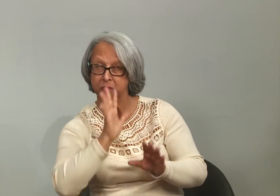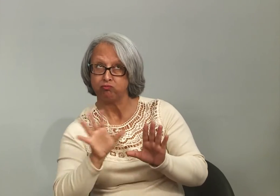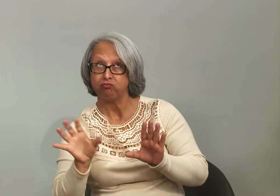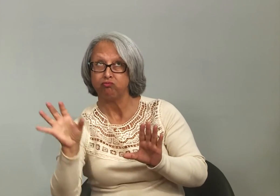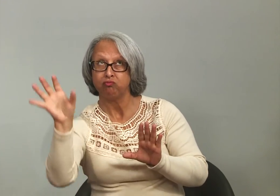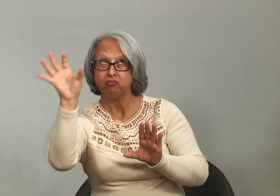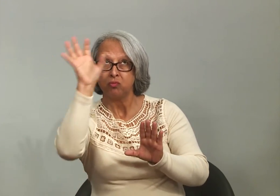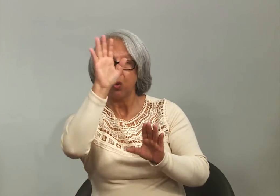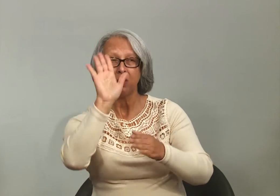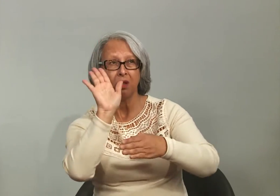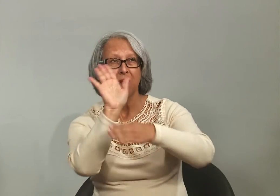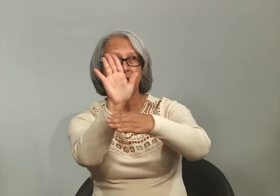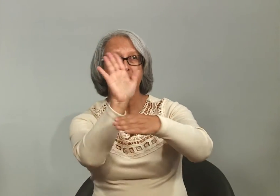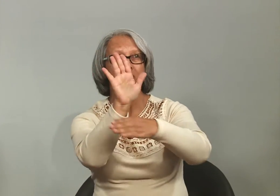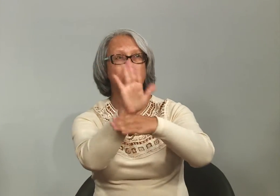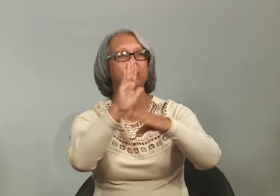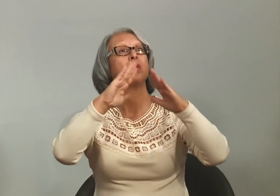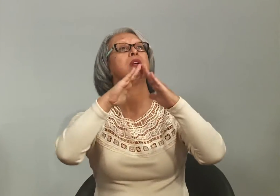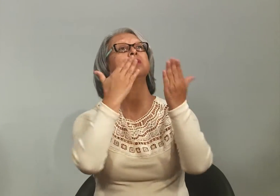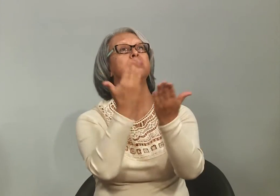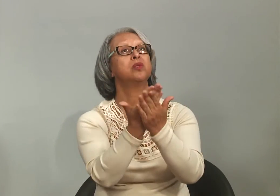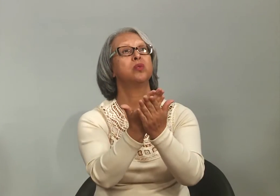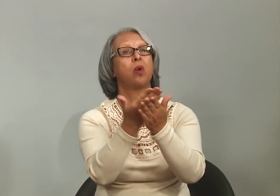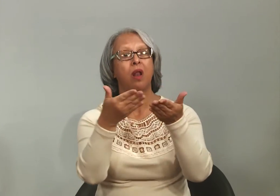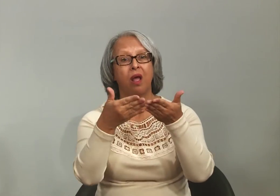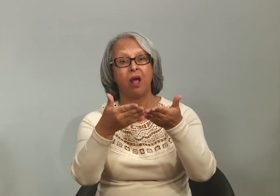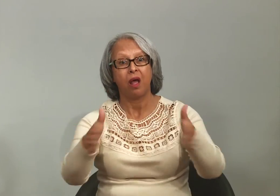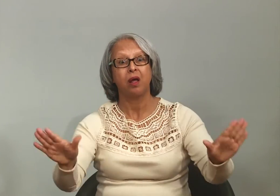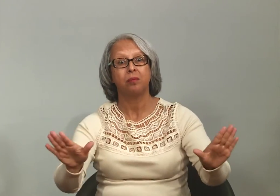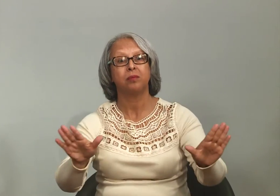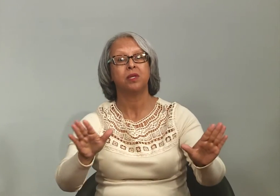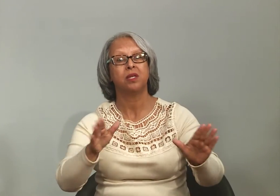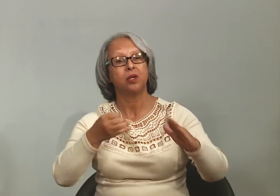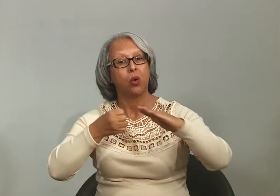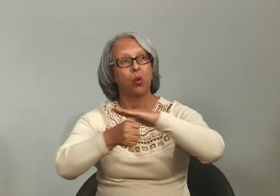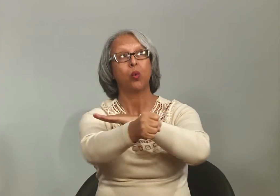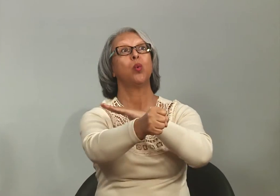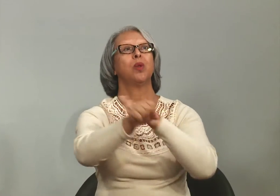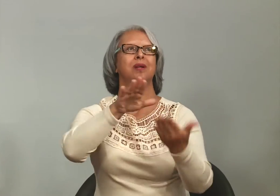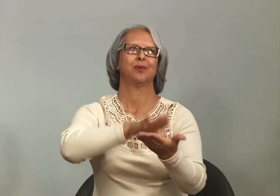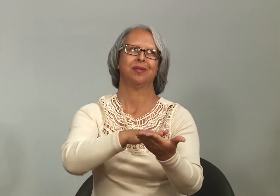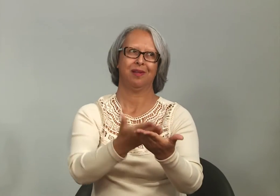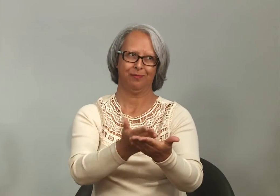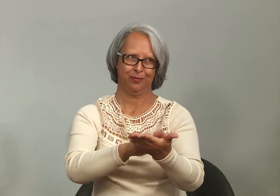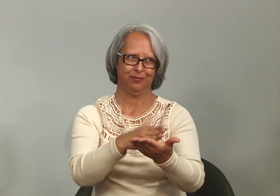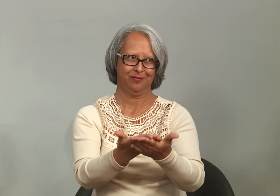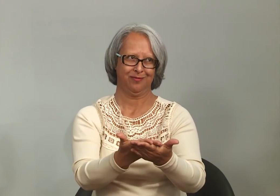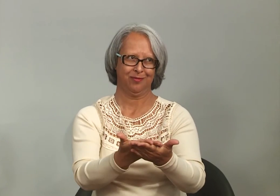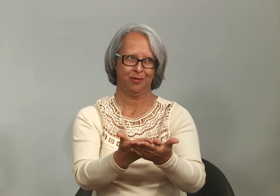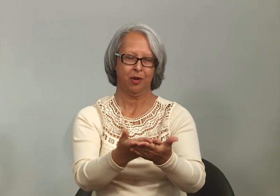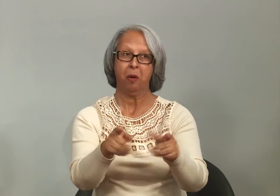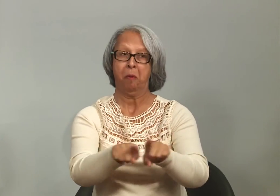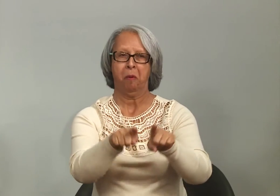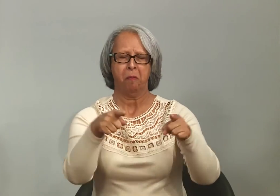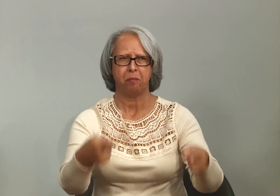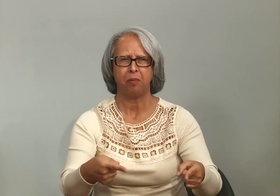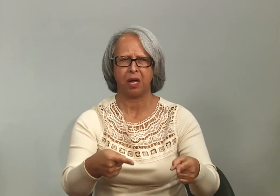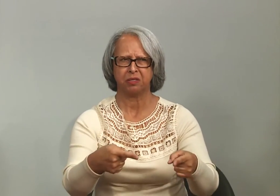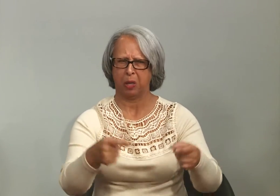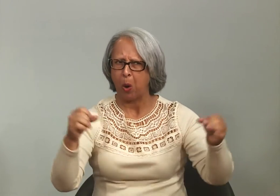CAS no Brasil inteiro está articulando com as escolas a abertura e também a funcionalidade